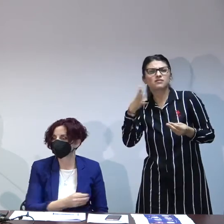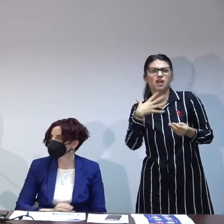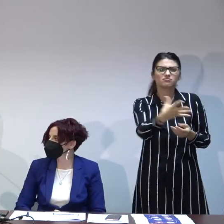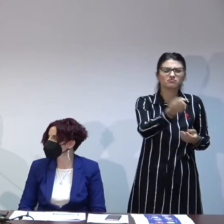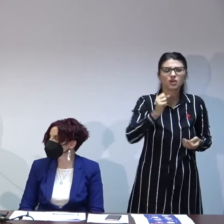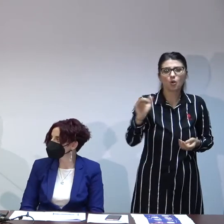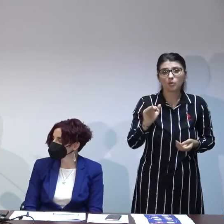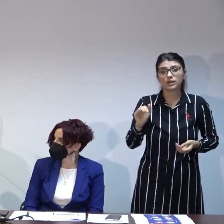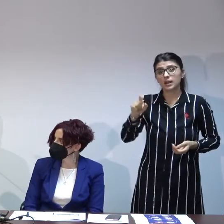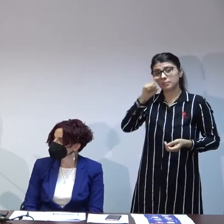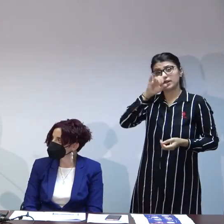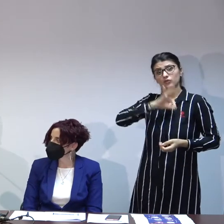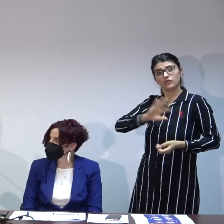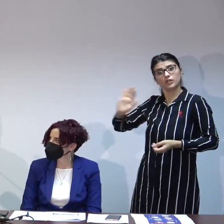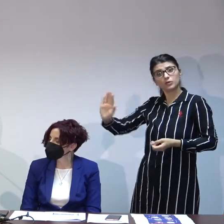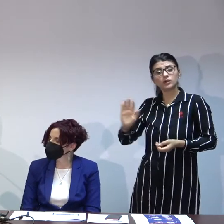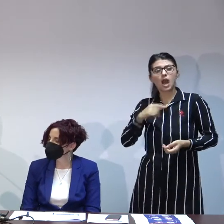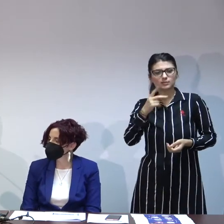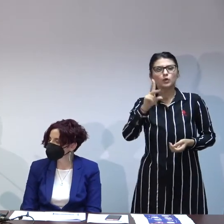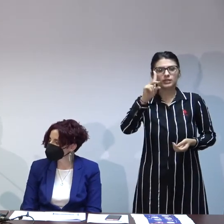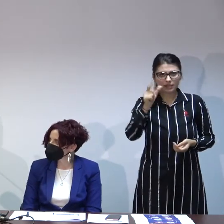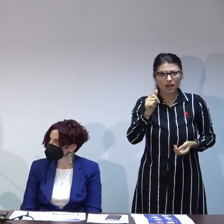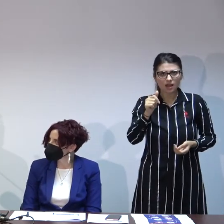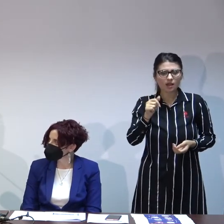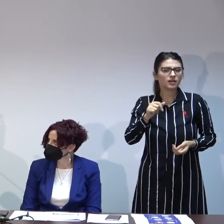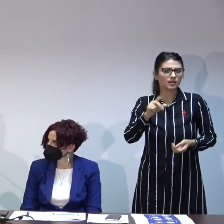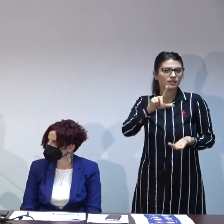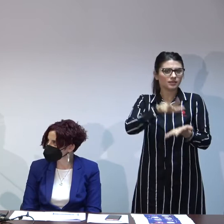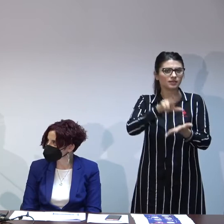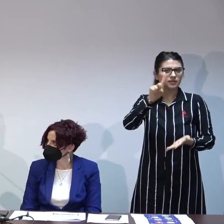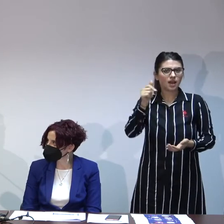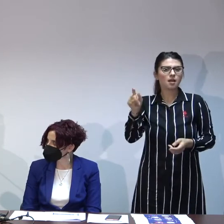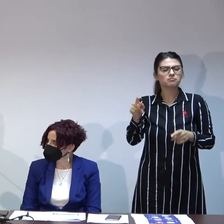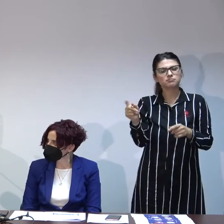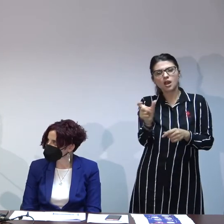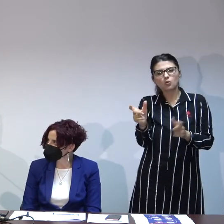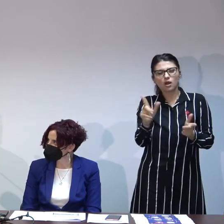băiețelul nostru a fost declarat adoptabil cam în aceeași perioadă în care noi am depus dosarul